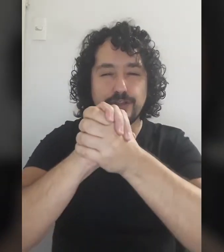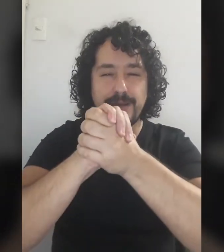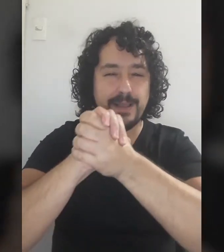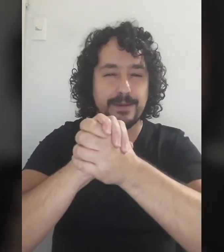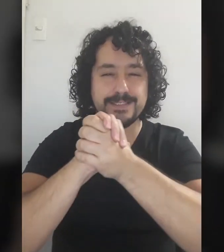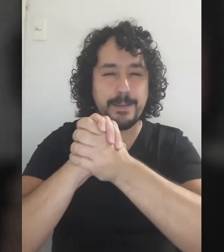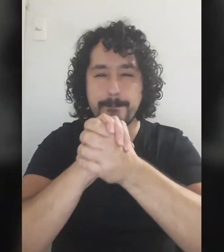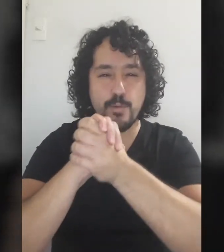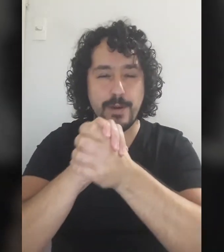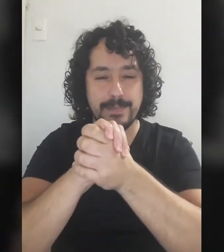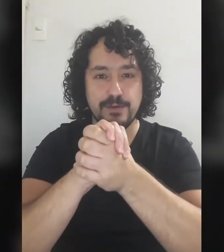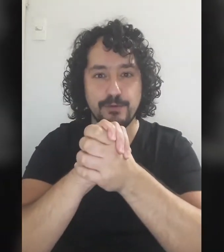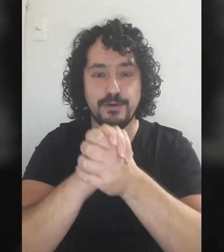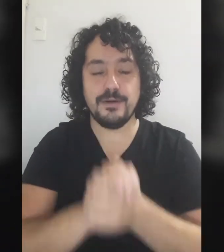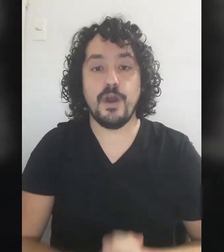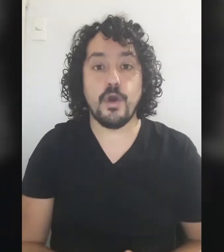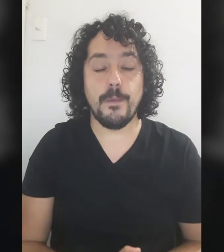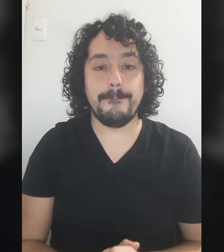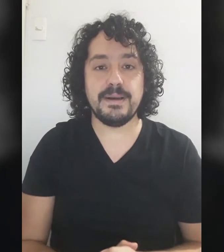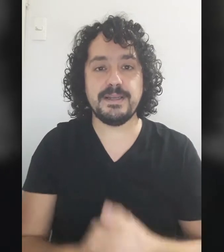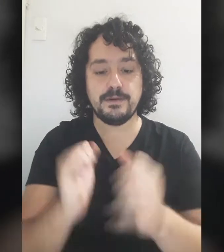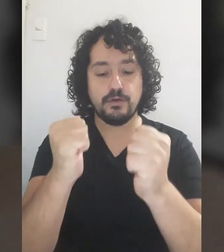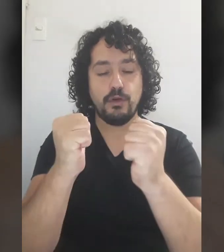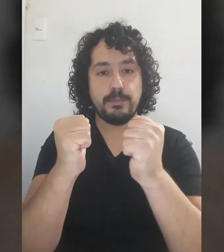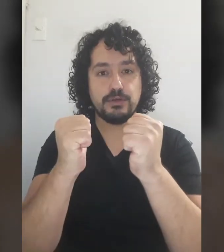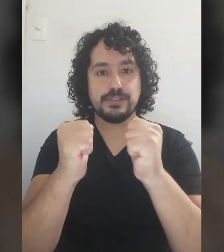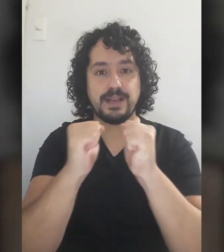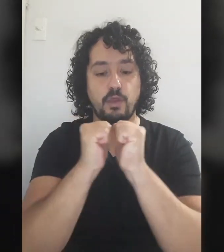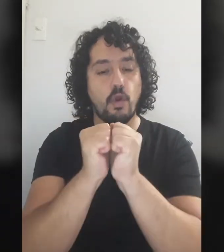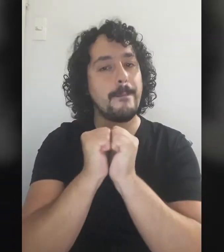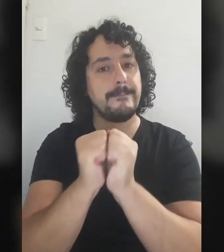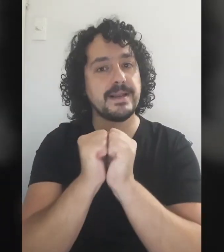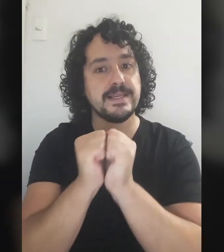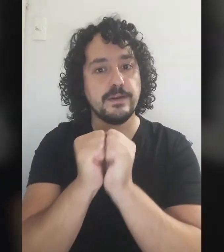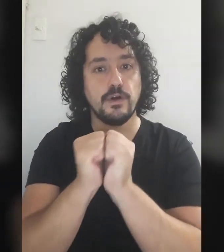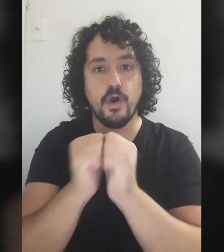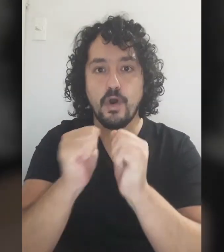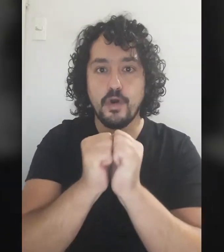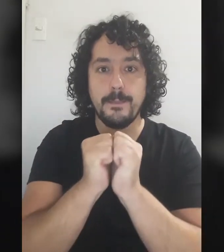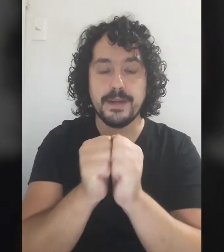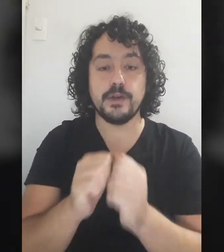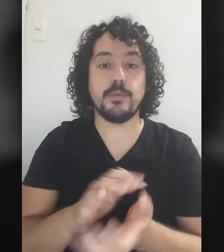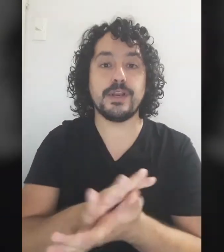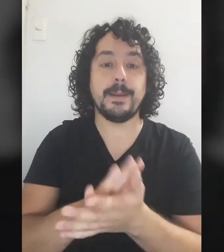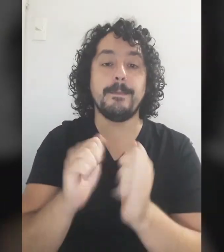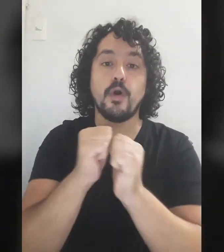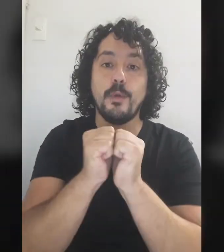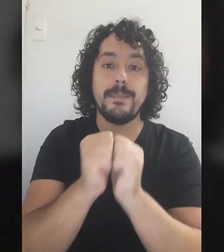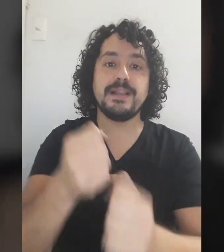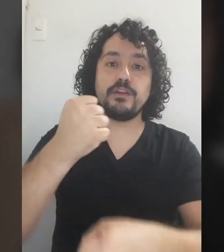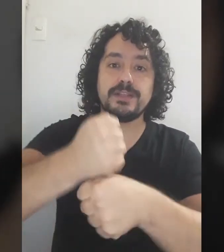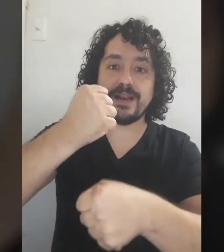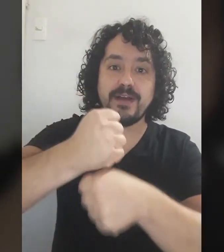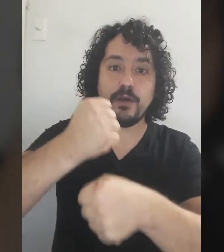toma la mano, sí, muy amigo Compañero con los puños cerrados, compañero Compañero, ejemplo, compañero de trabajo,